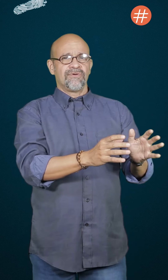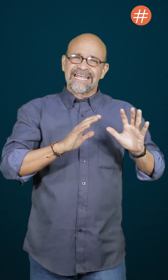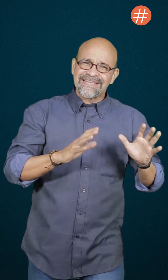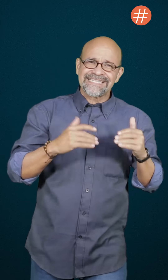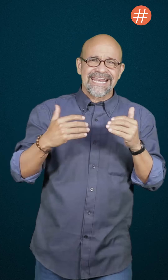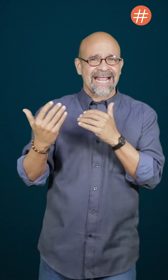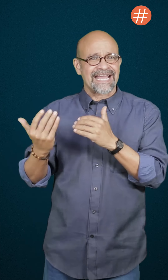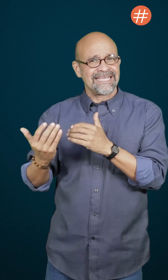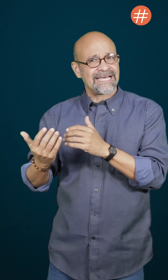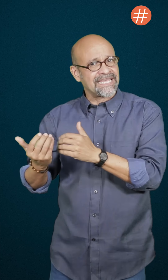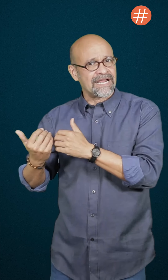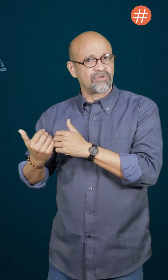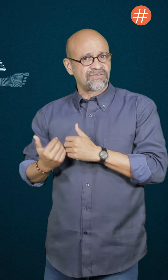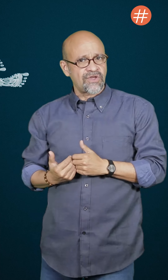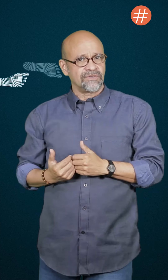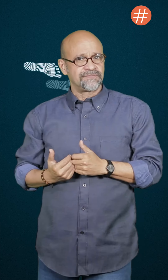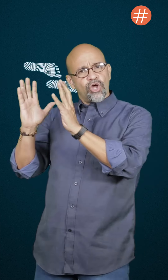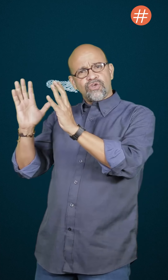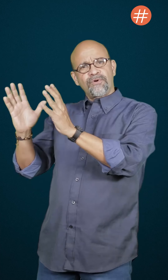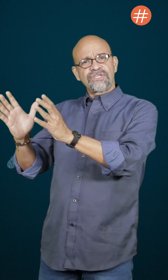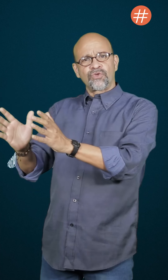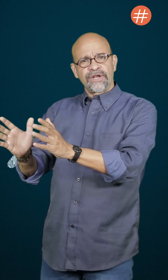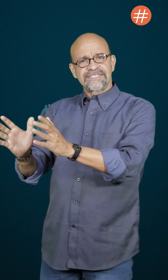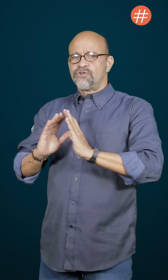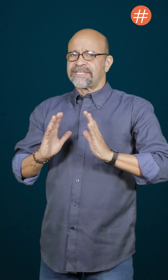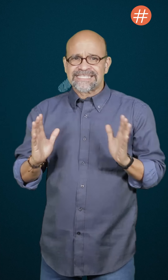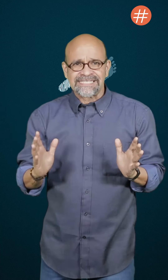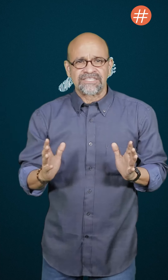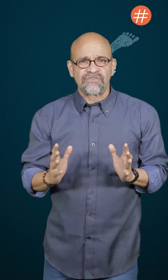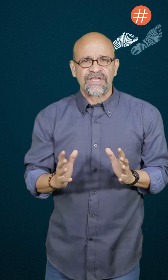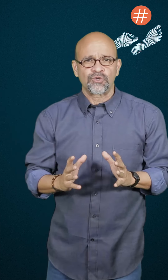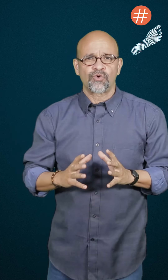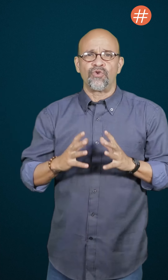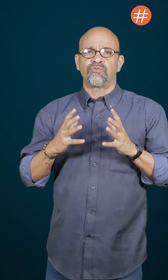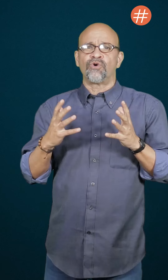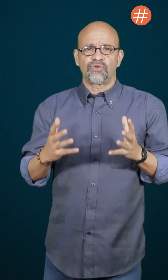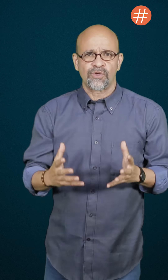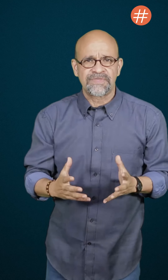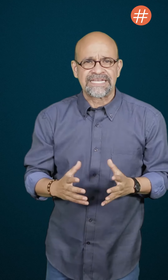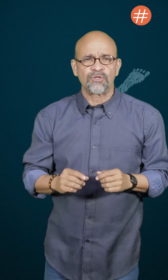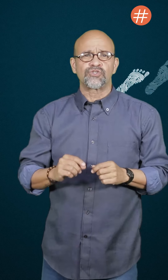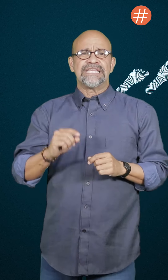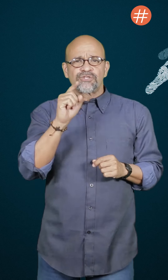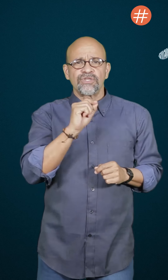revisan la caída de la votación. Los opositores no están satisfechos con los votos obtenidos y su